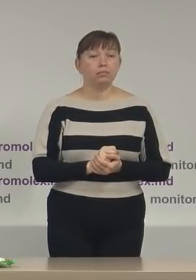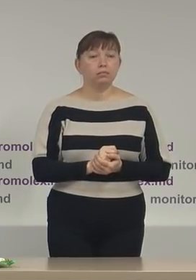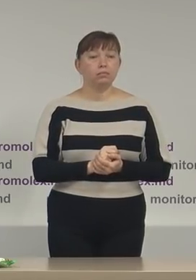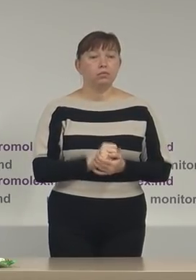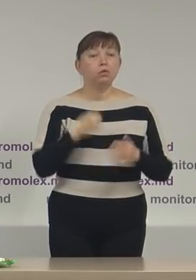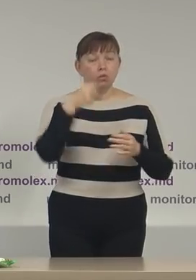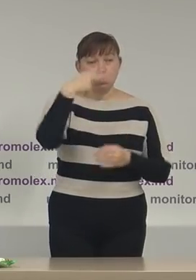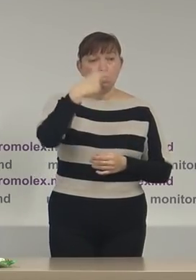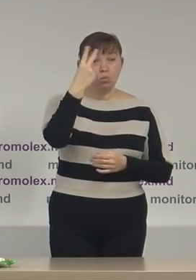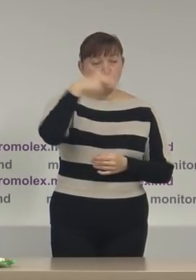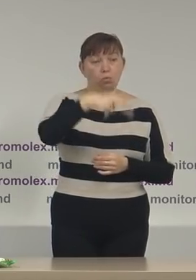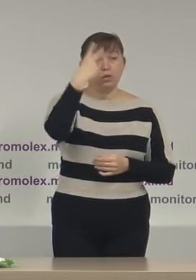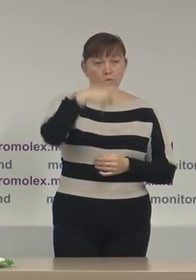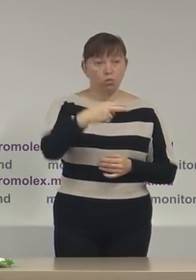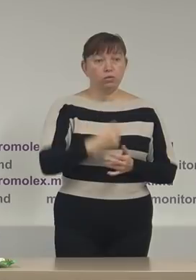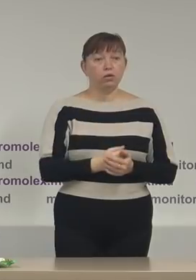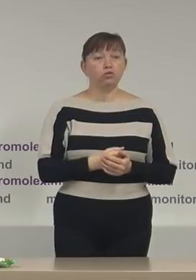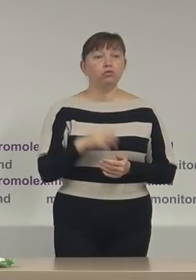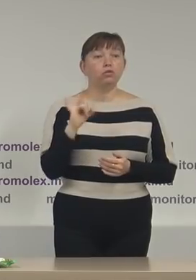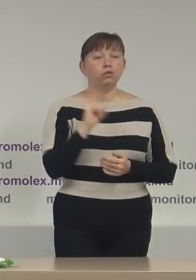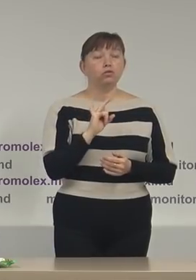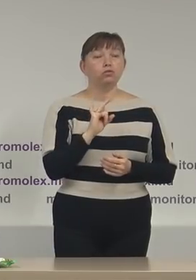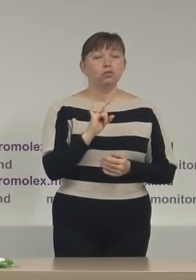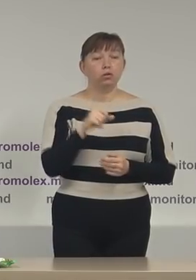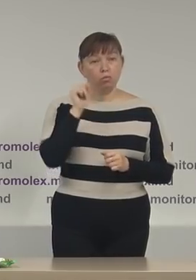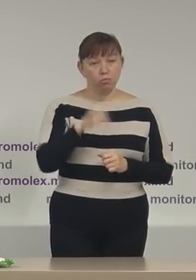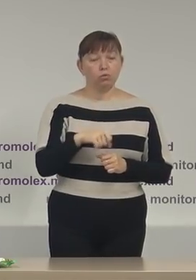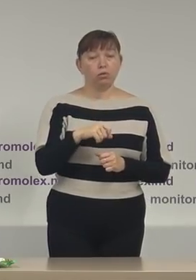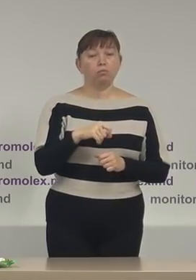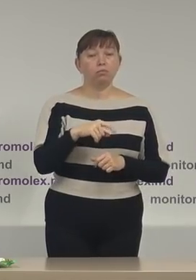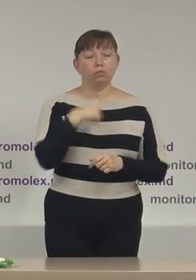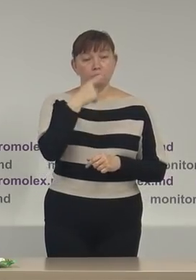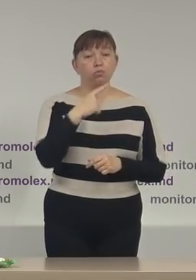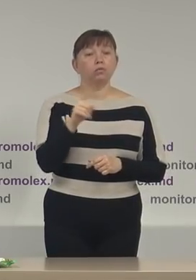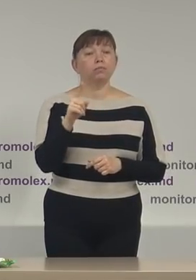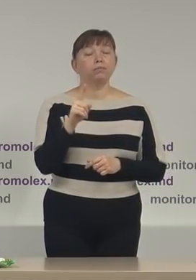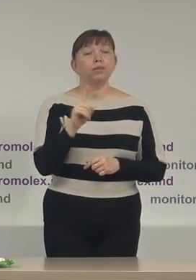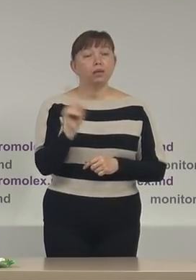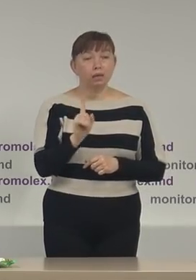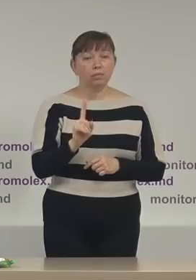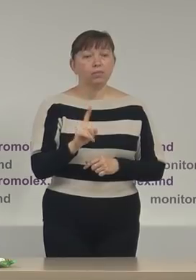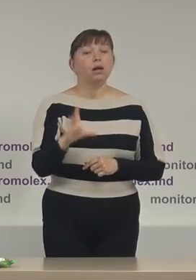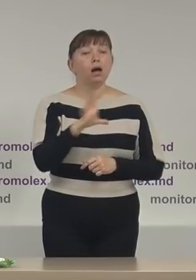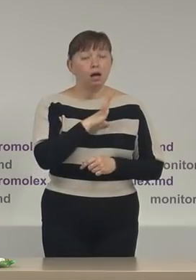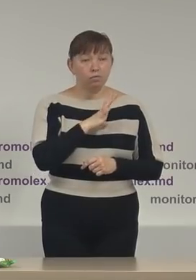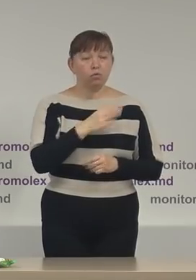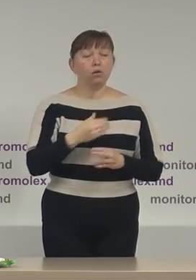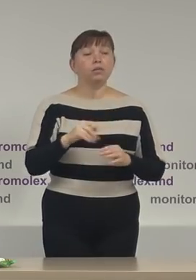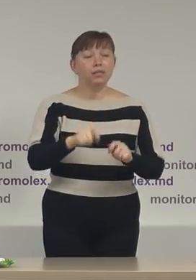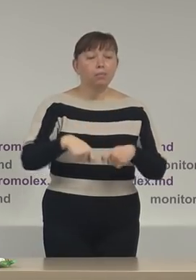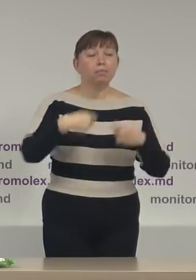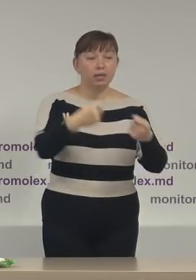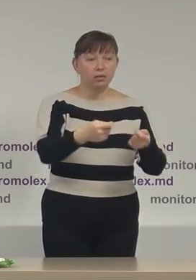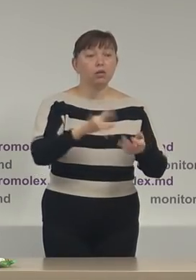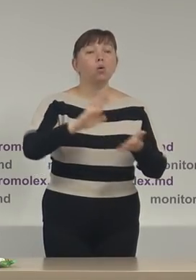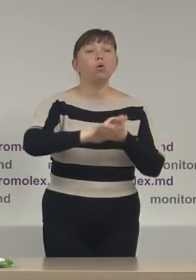2020 și putem să atestăm următoarele a fost prezentat un contract